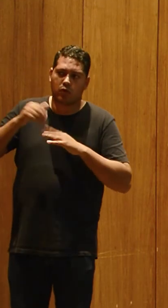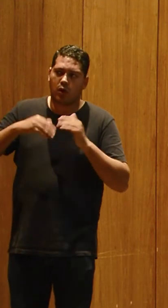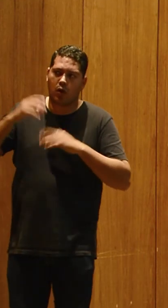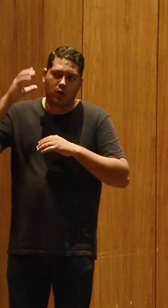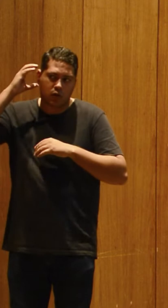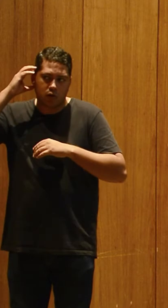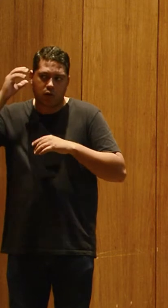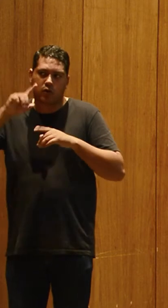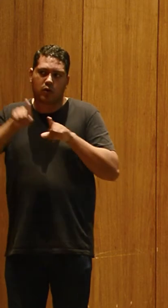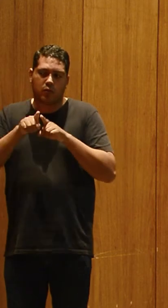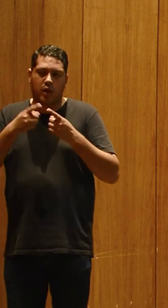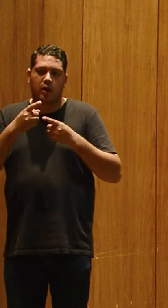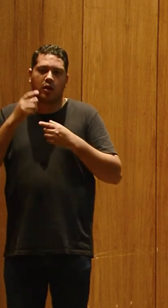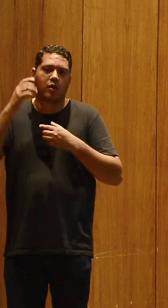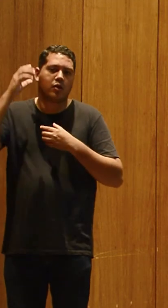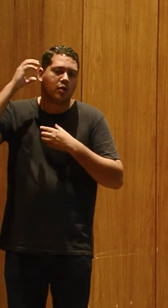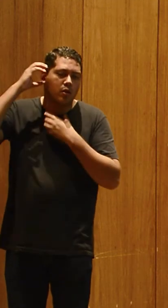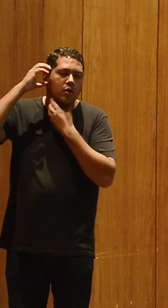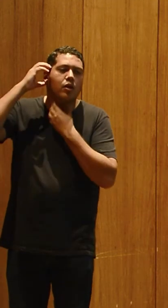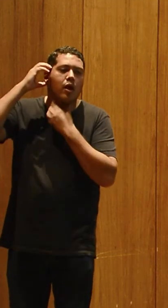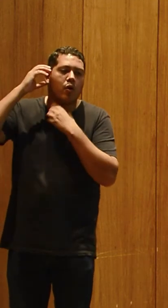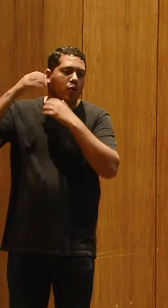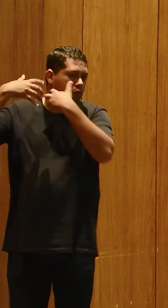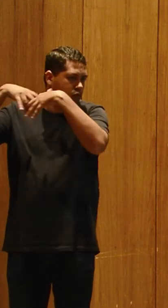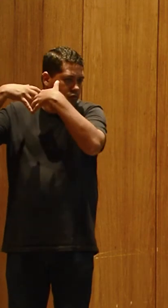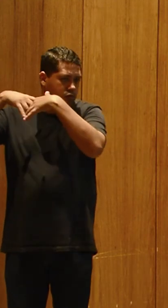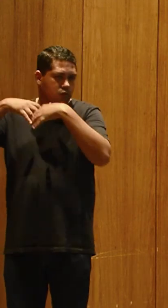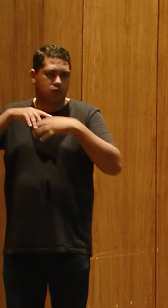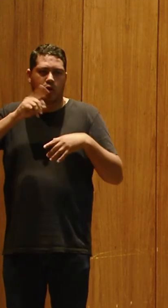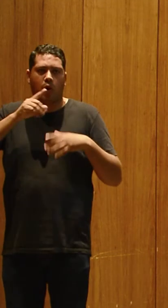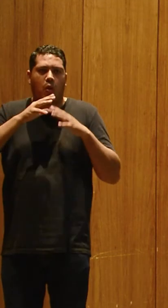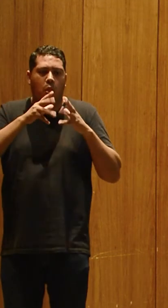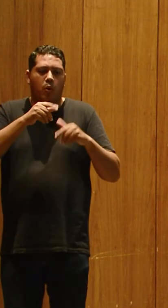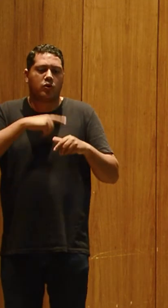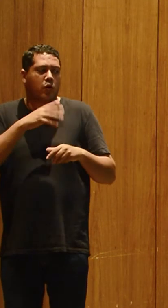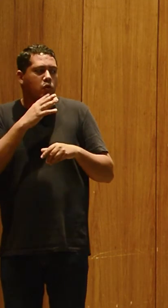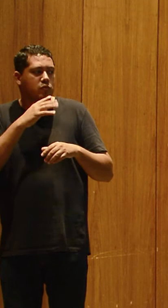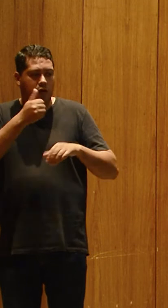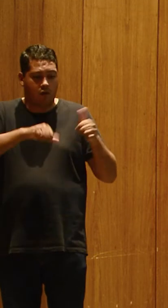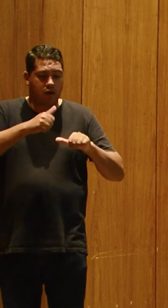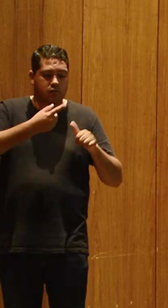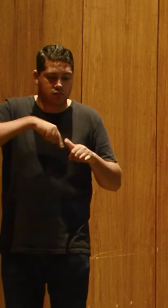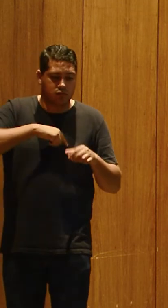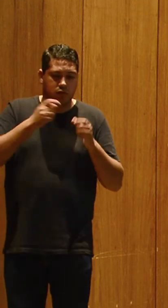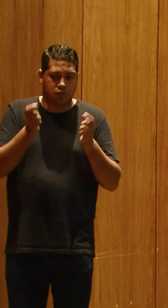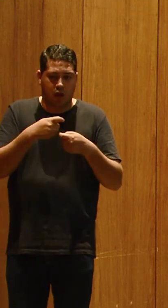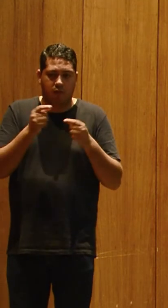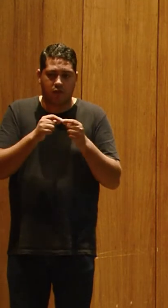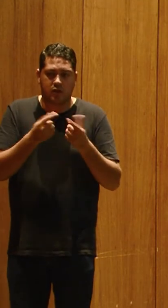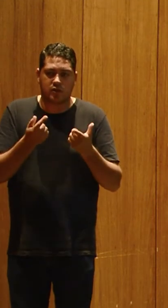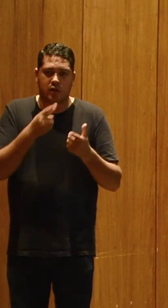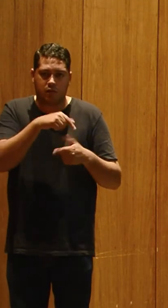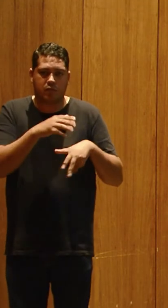neurologista, nem todo mundo tem o conhecimento sobre todas as avaliações que nós podemos fazer em